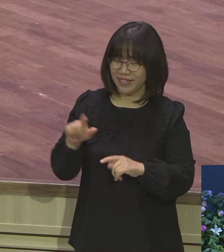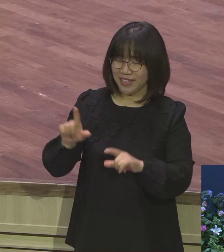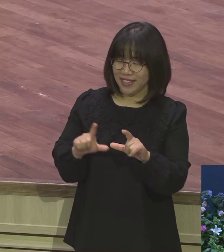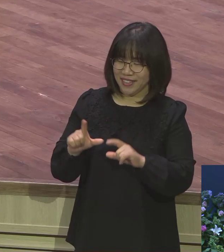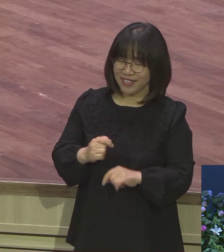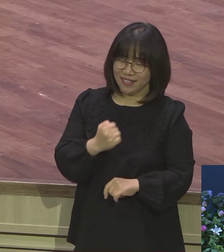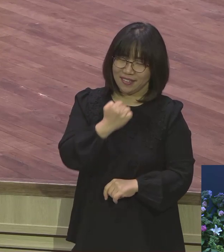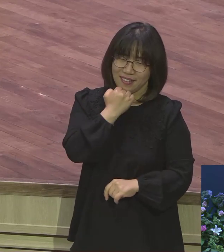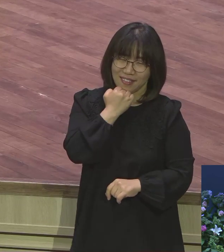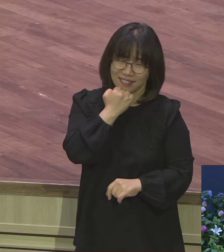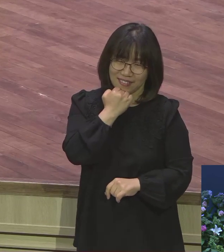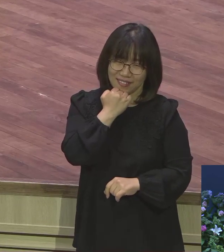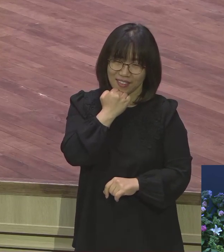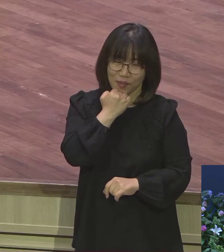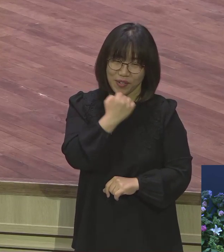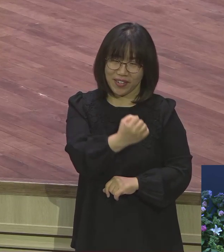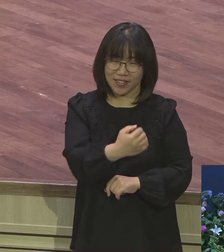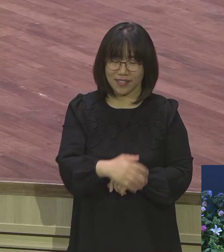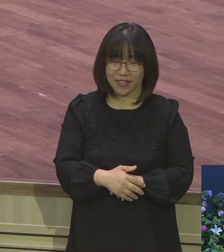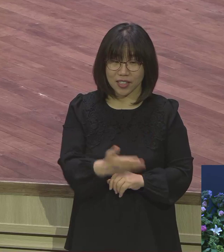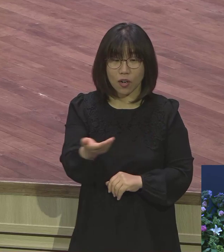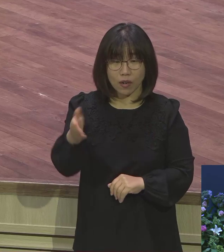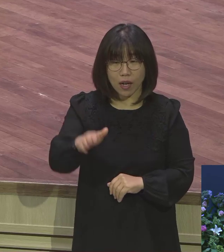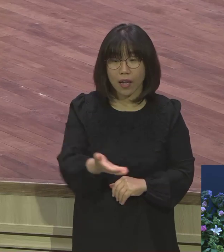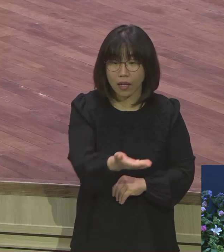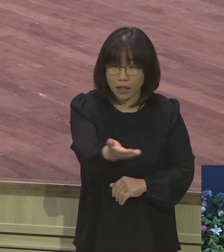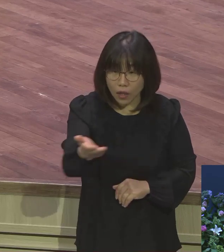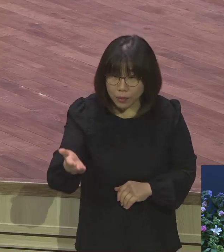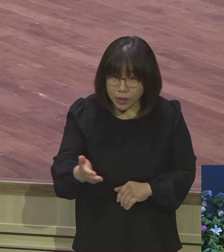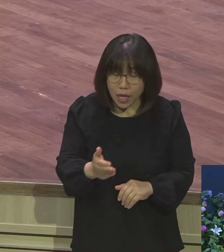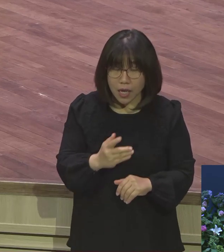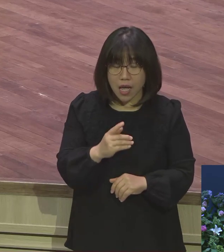입을 벌리면 하나님 하게 하신다니까요.